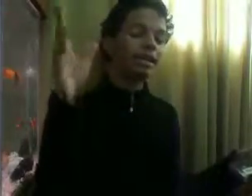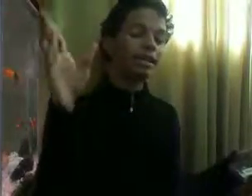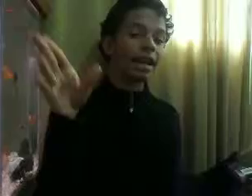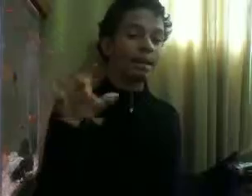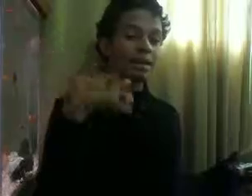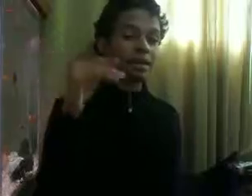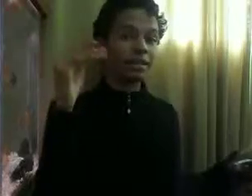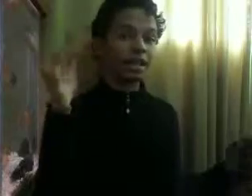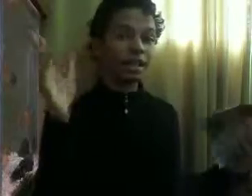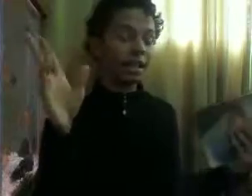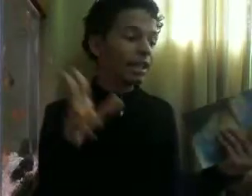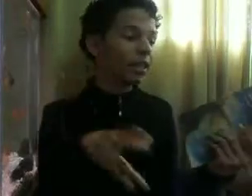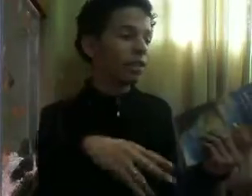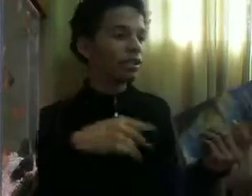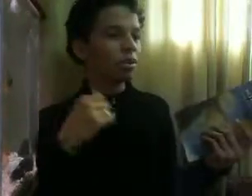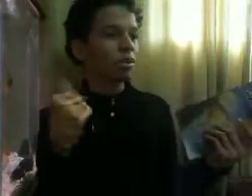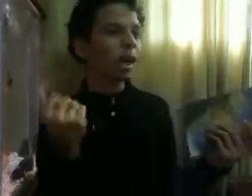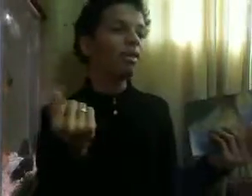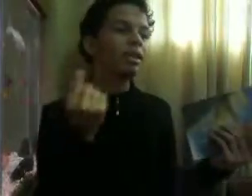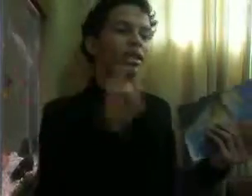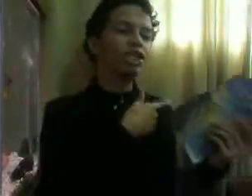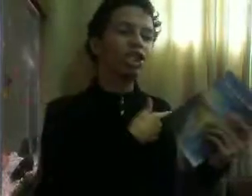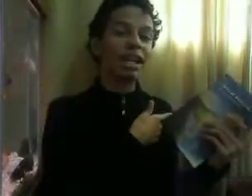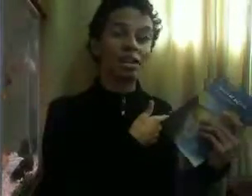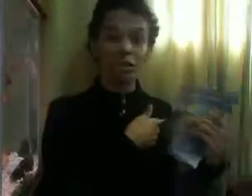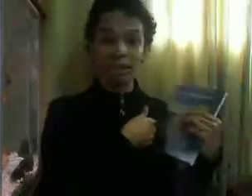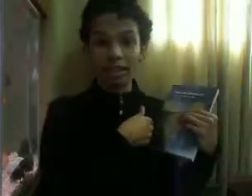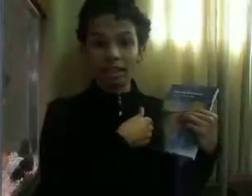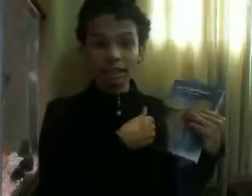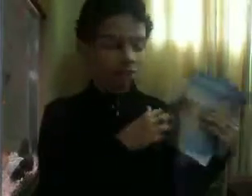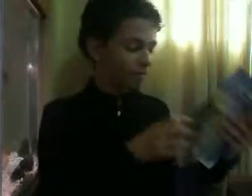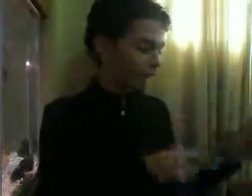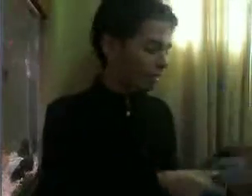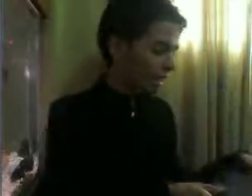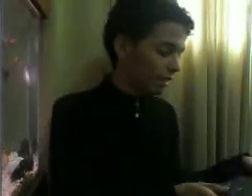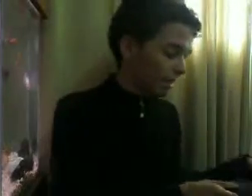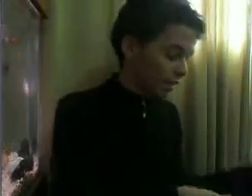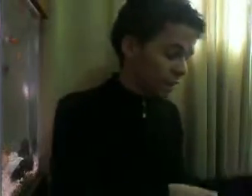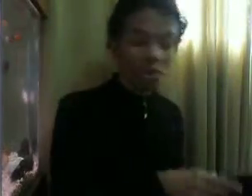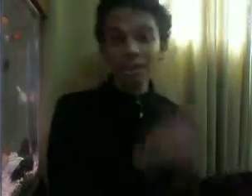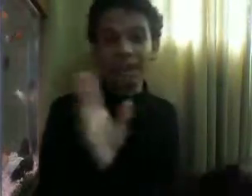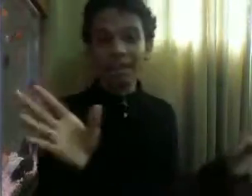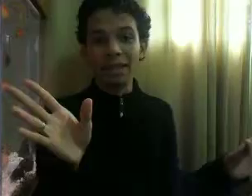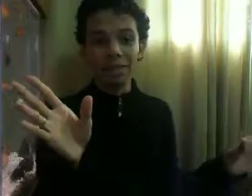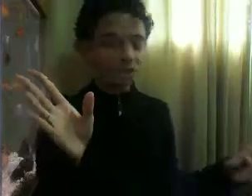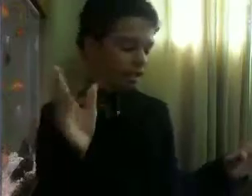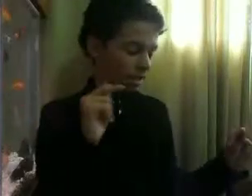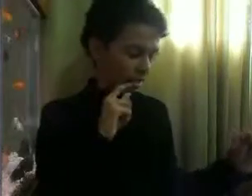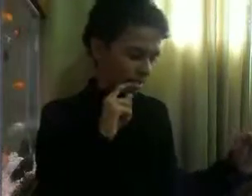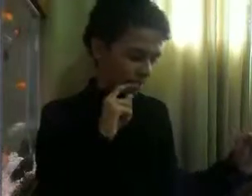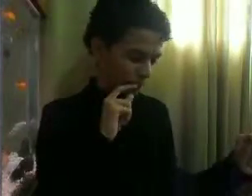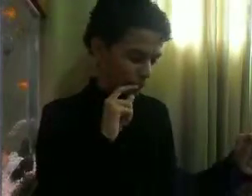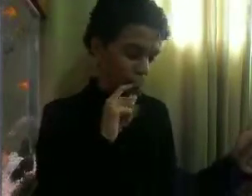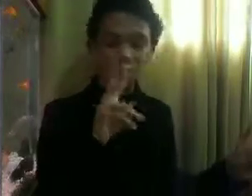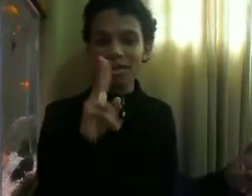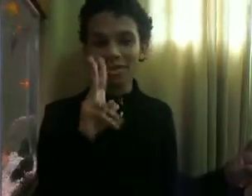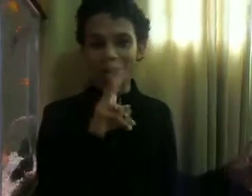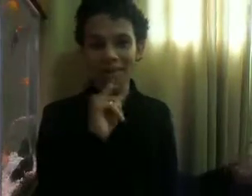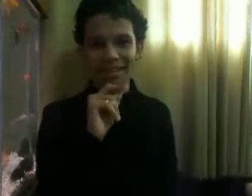etapas da vida dele Que começou lá quando ele tinha 14 anos Tá? Eu vou contar aqui duas histórias que